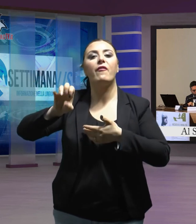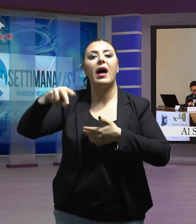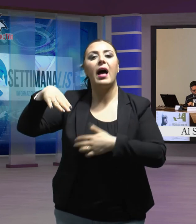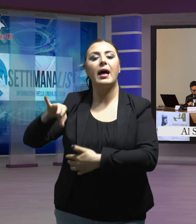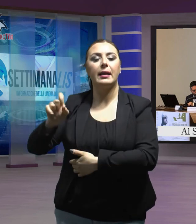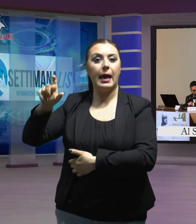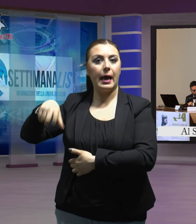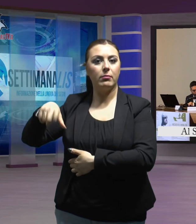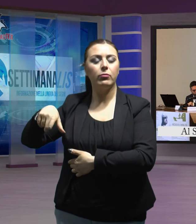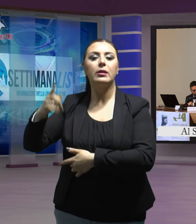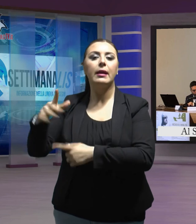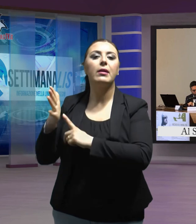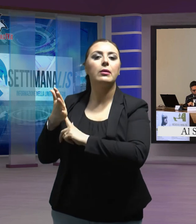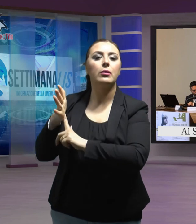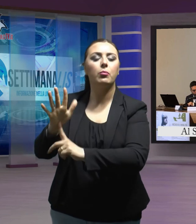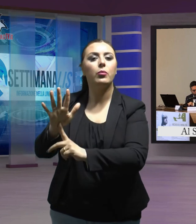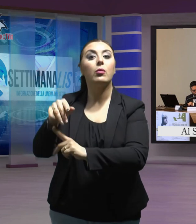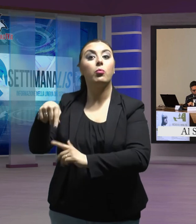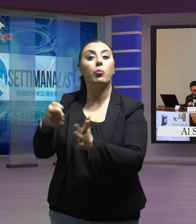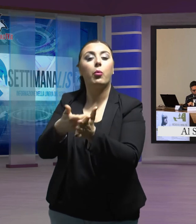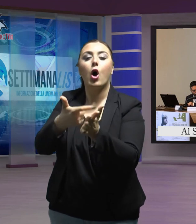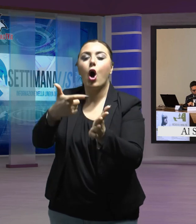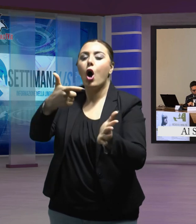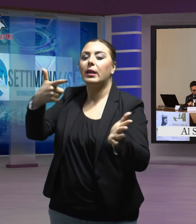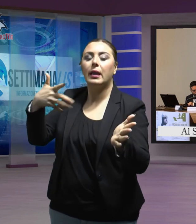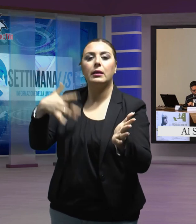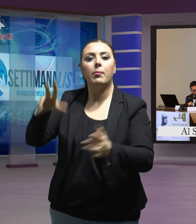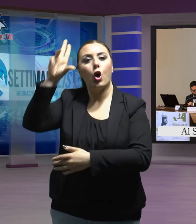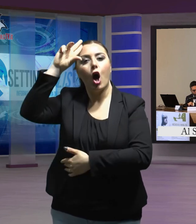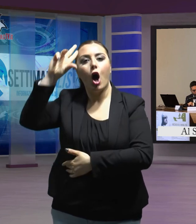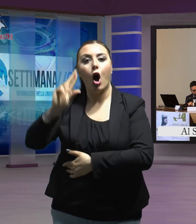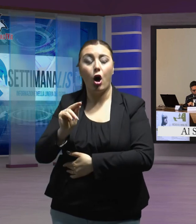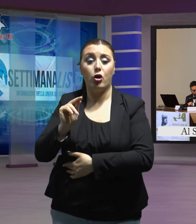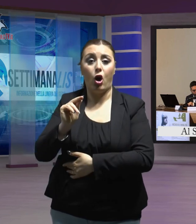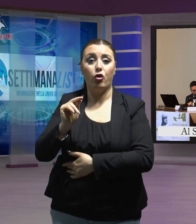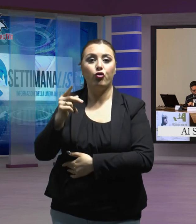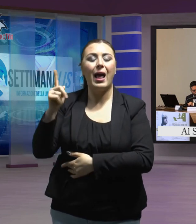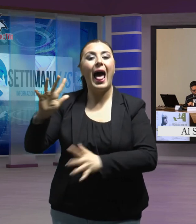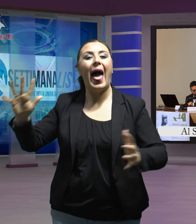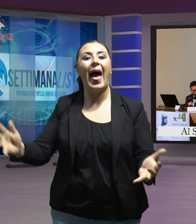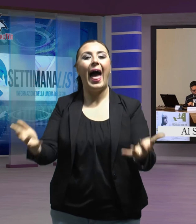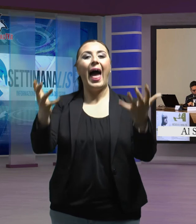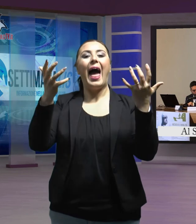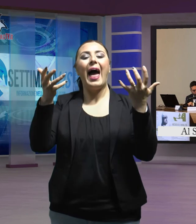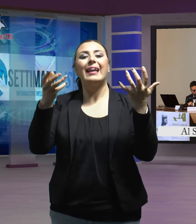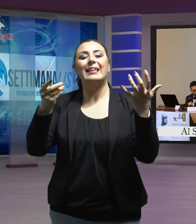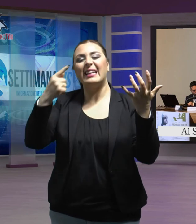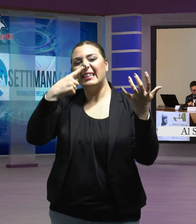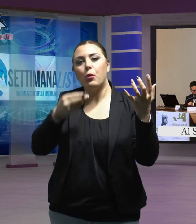'iniziativa molto importante per far conoscere l'arte serica prevede una